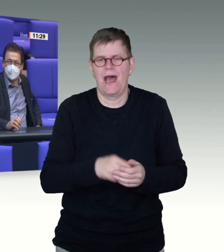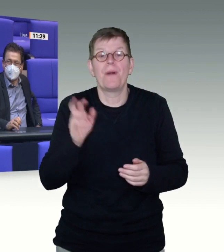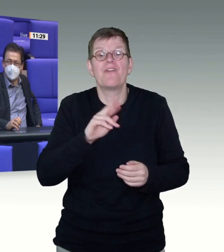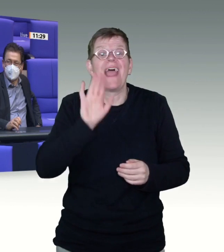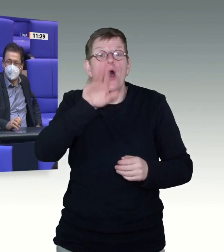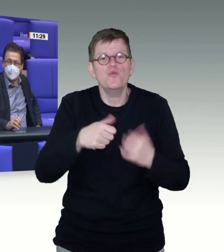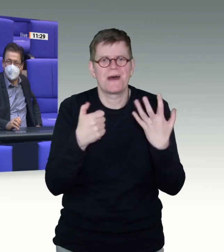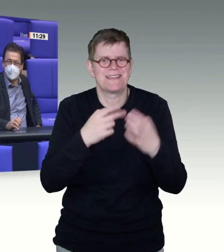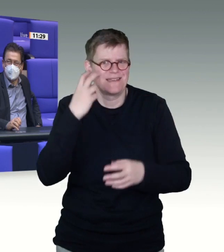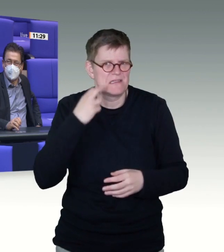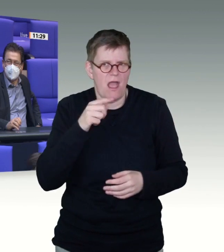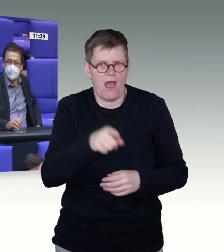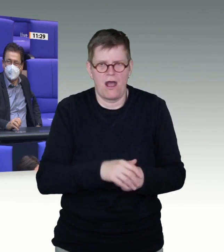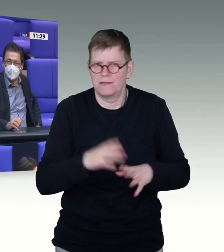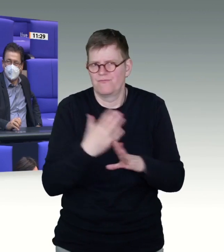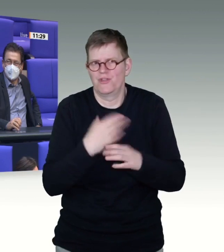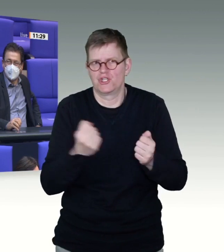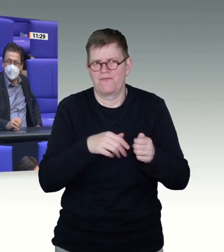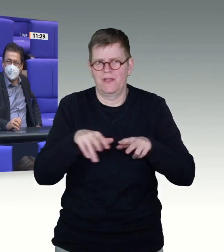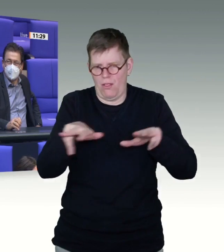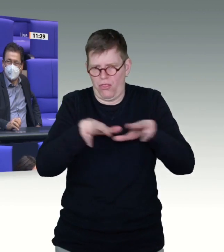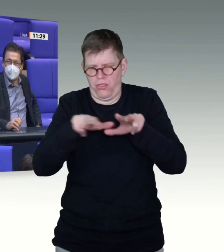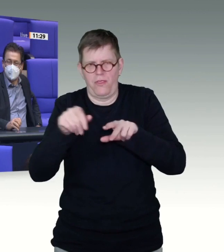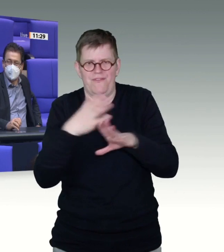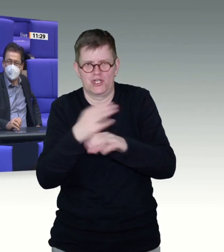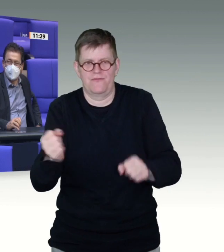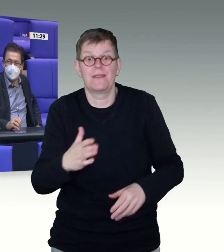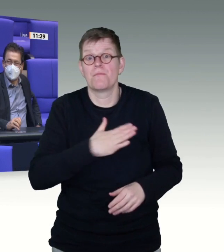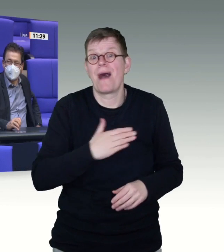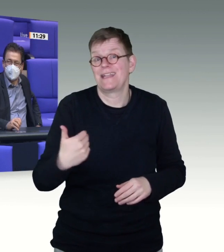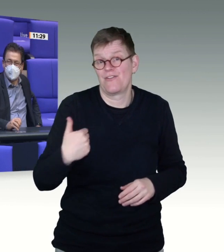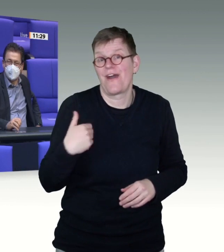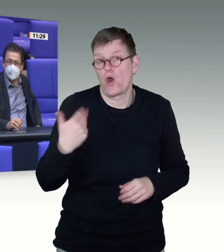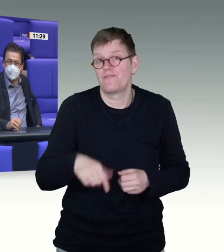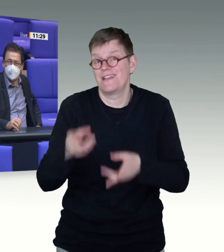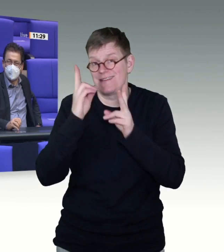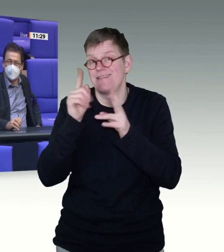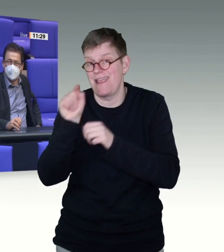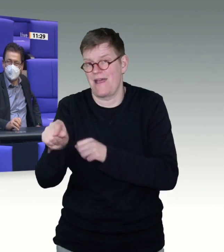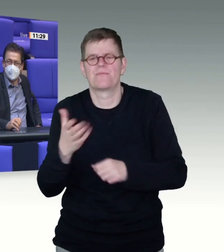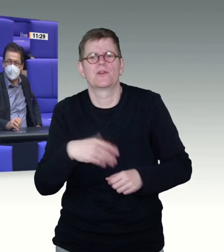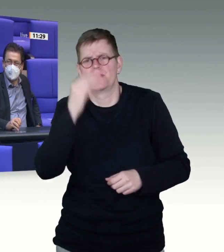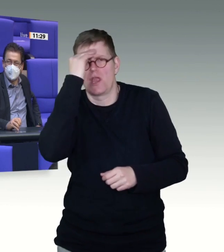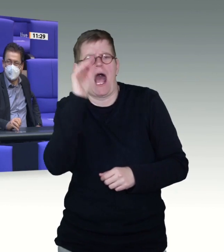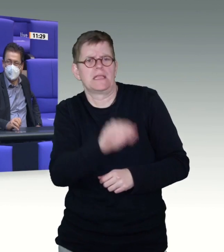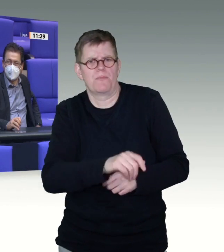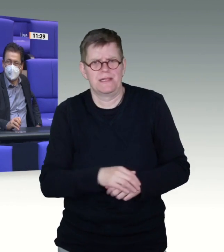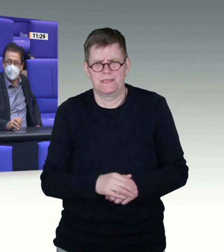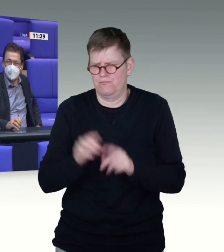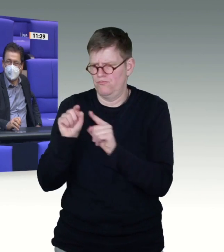angemeldet. Sie wohnt im Kreis Lörrach und sollte dann nach Tuttlingen fahren, also das sind über 100 Kilometer. Das ist auch ein Chaos,